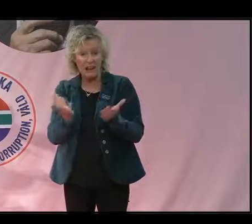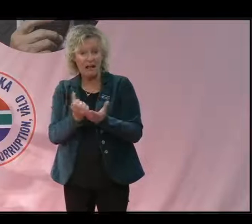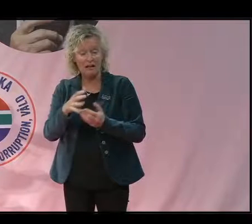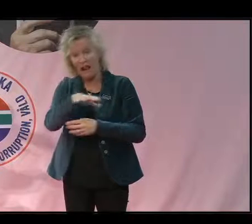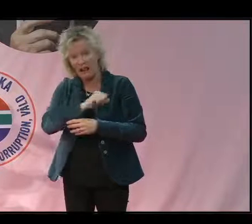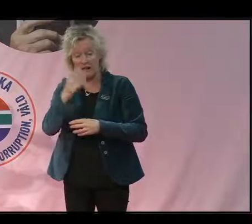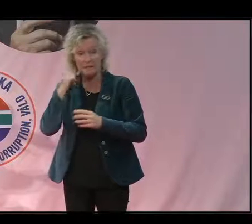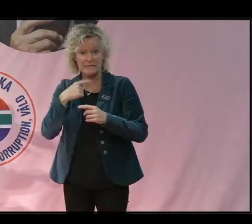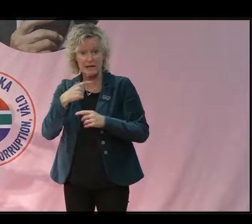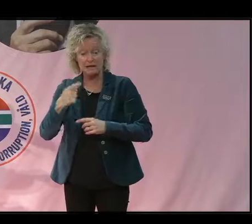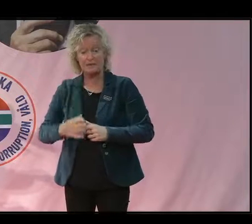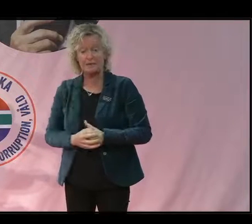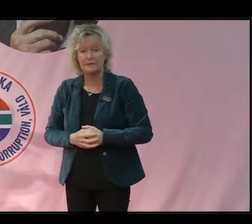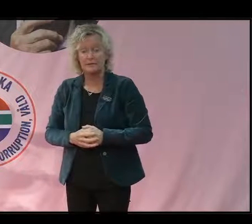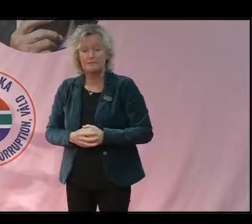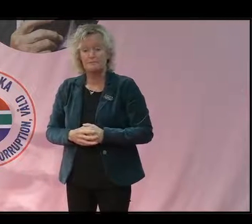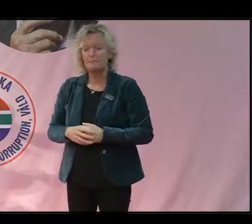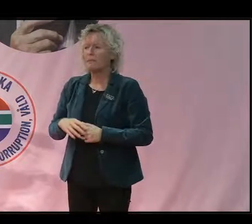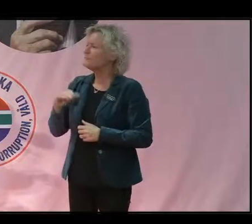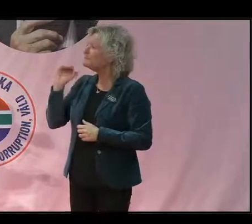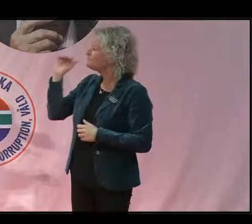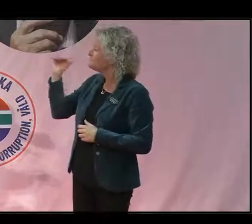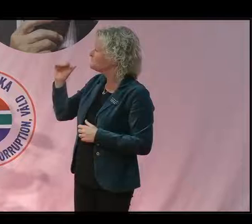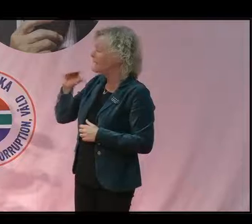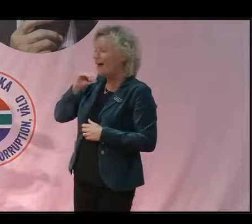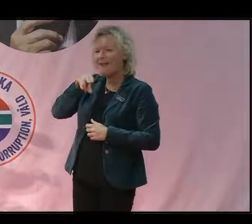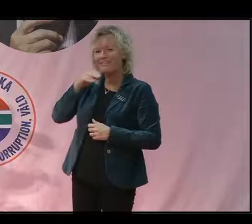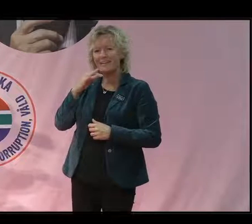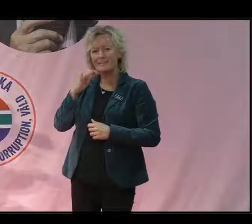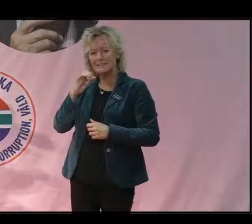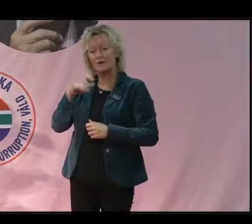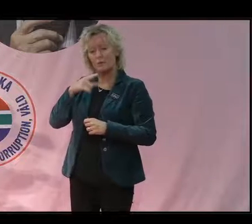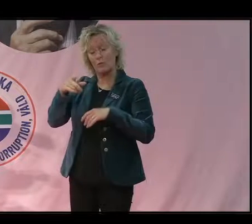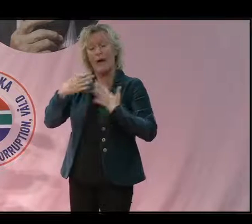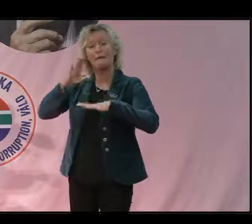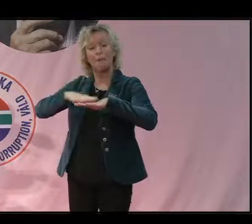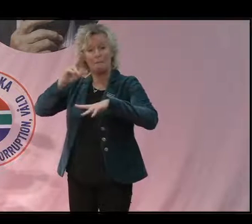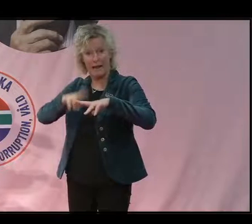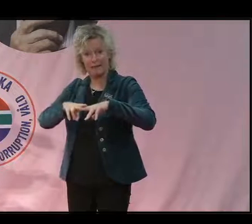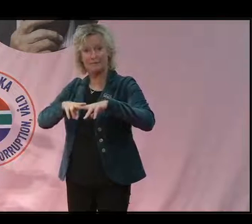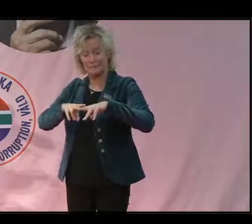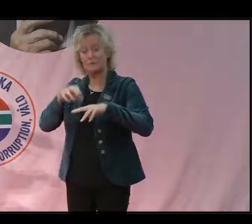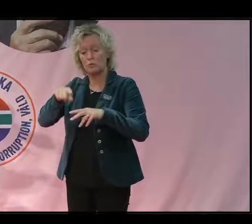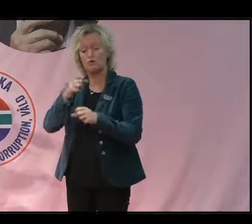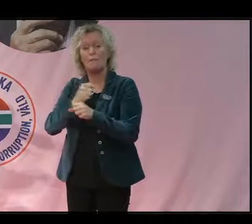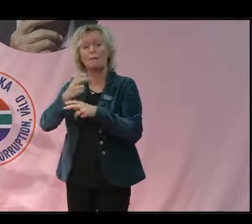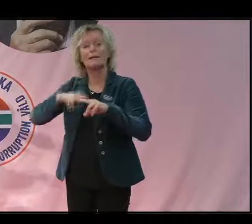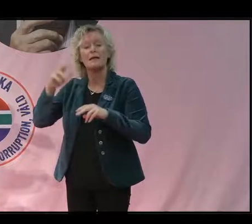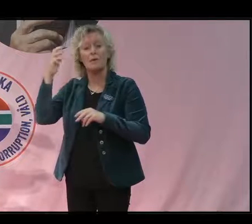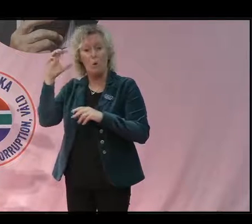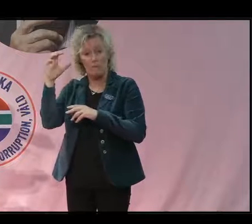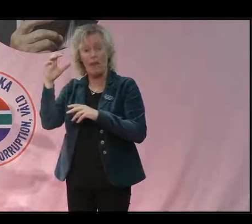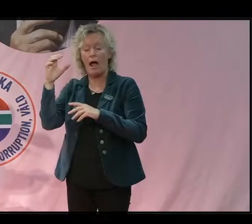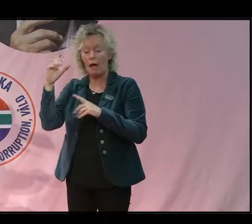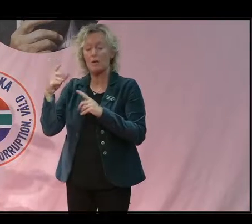på hela jorden. Anders, du är ju så att säga på plats. Jag menar, du jobbar i Colombia men har även rest